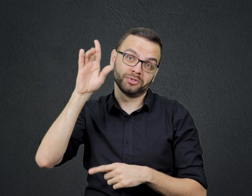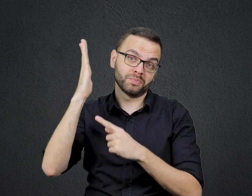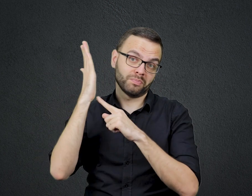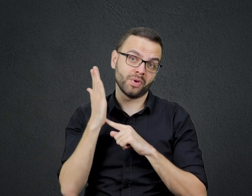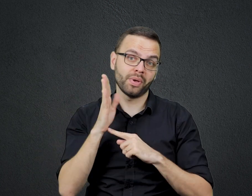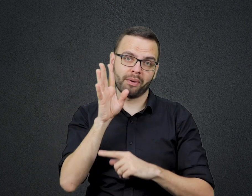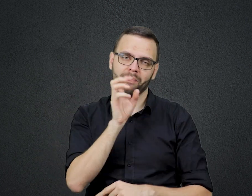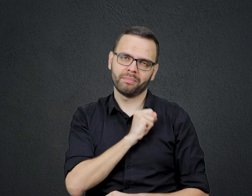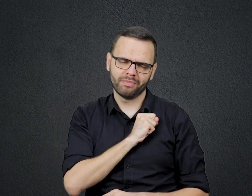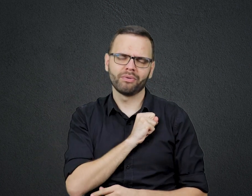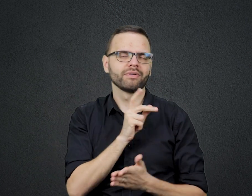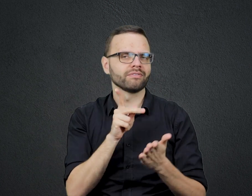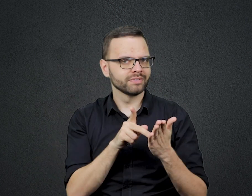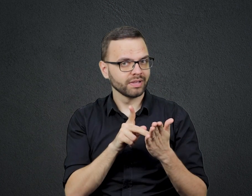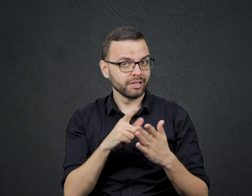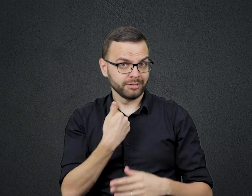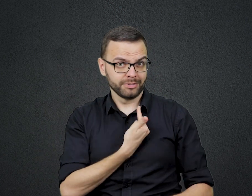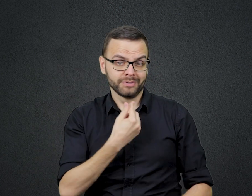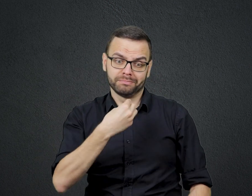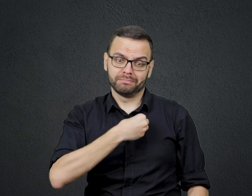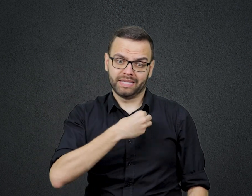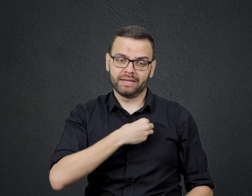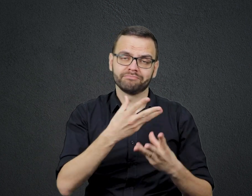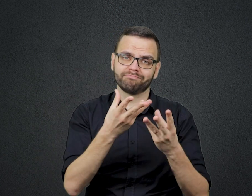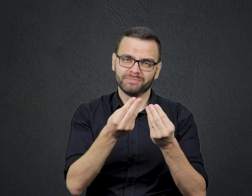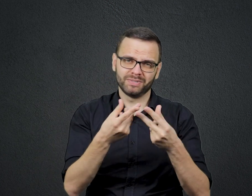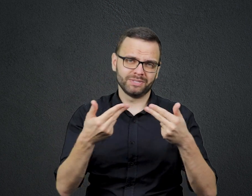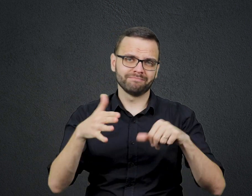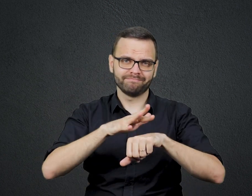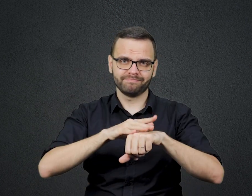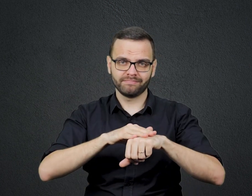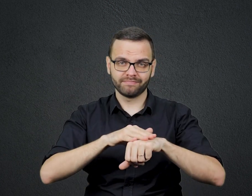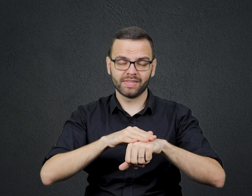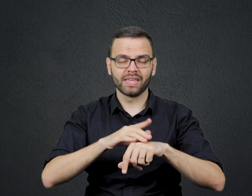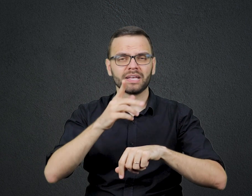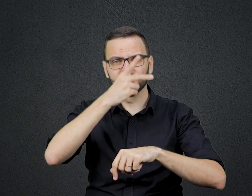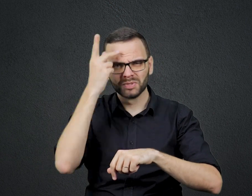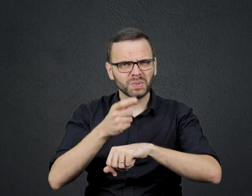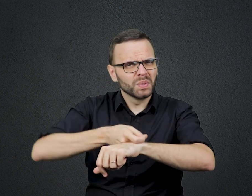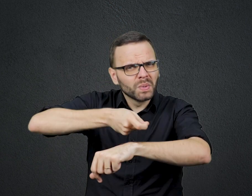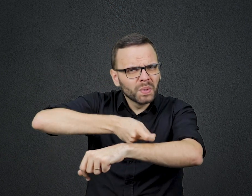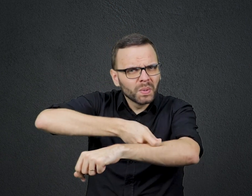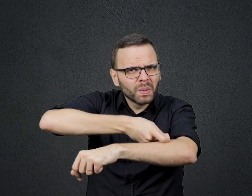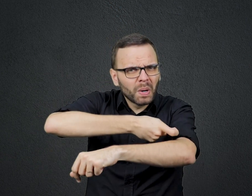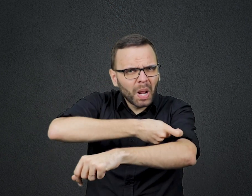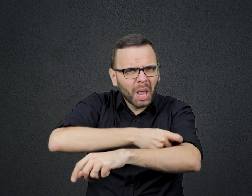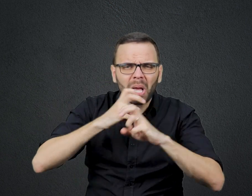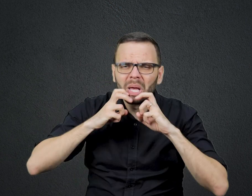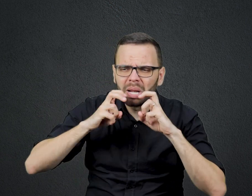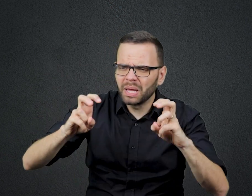do pecado Ficamos sujeitos a doenças Os leprosos gritaram pelo nome de Jesus Pedindo que ele os